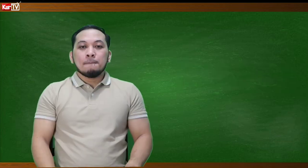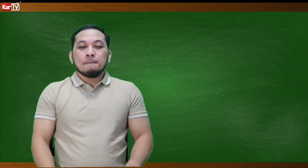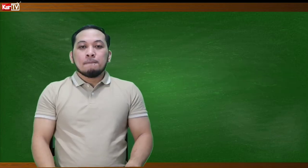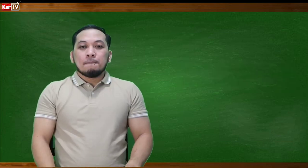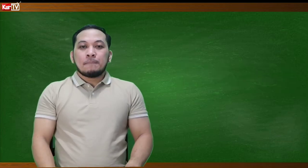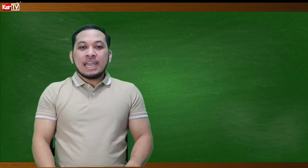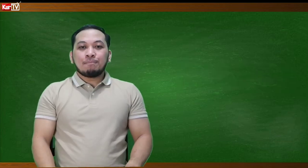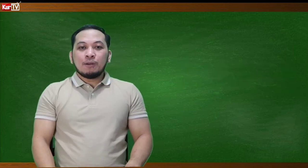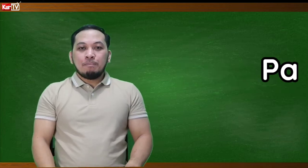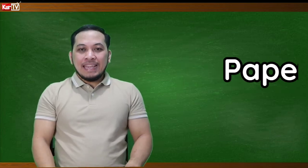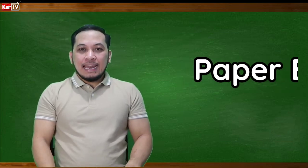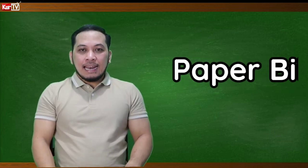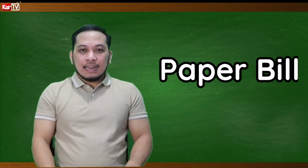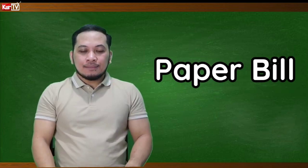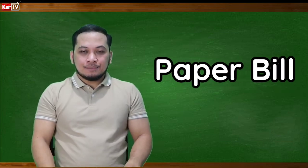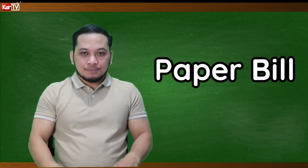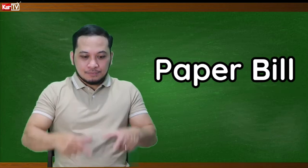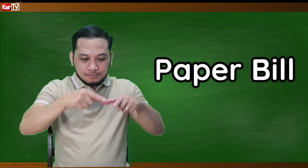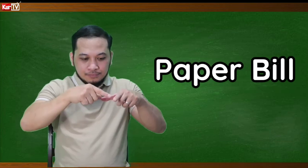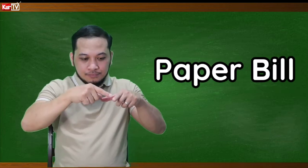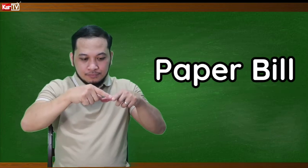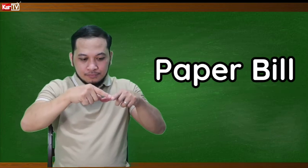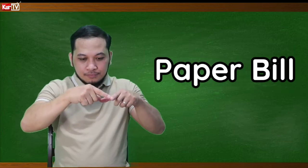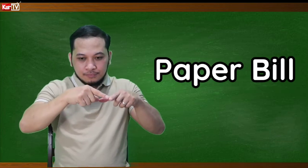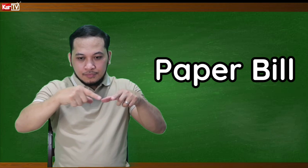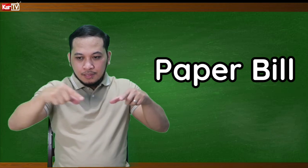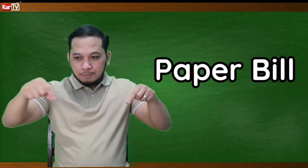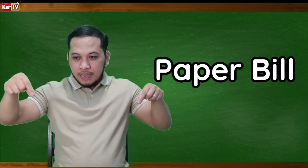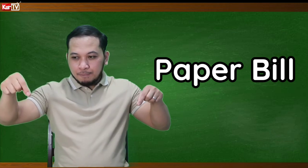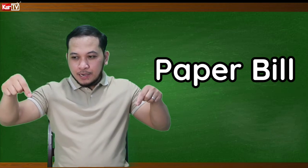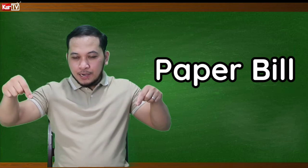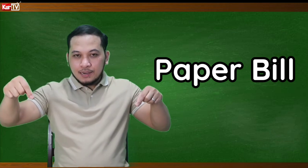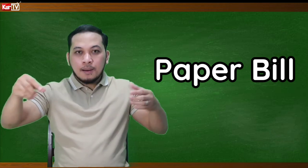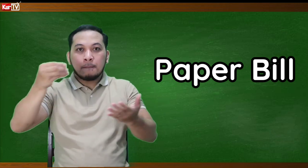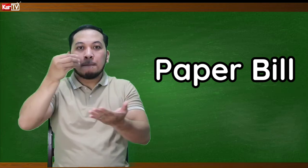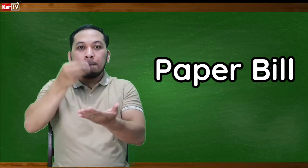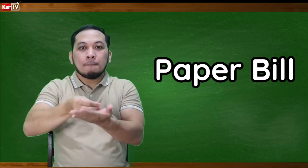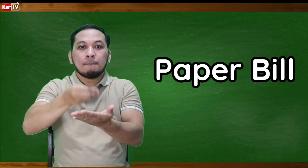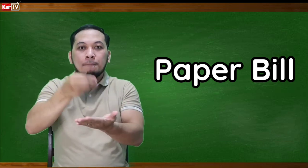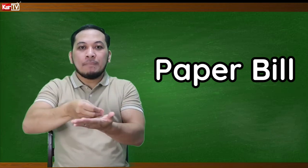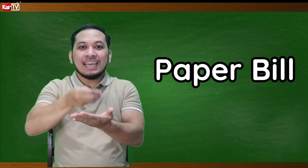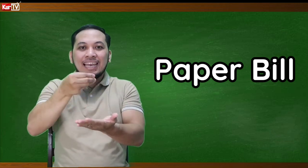Paper bill. Paper. Bill.